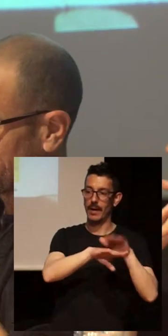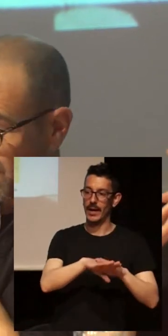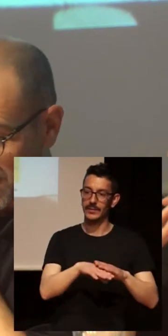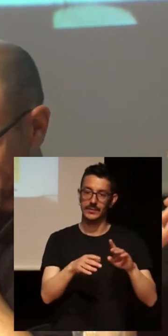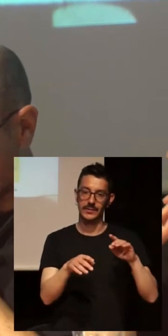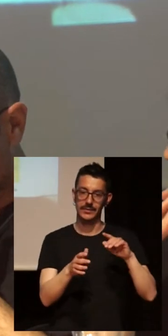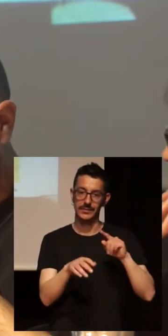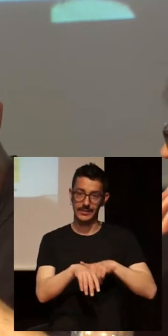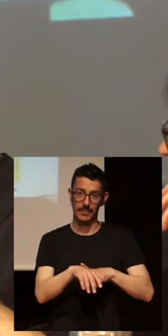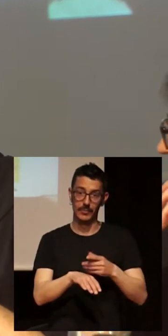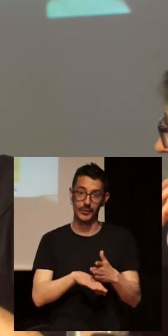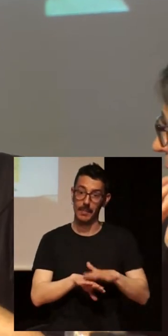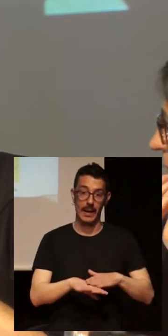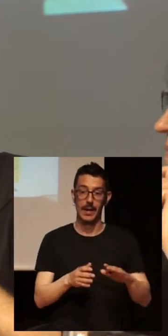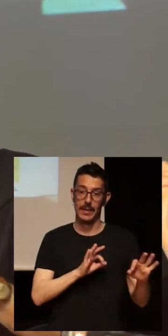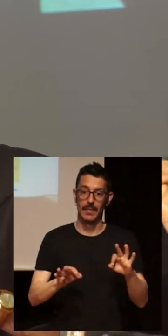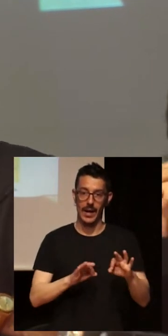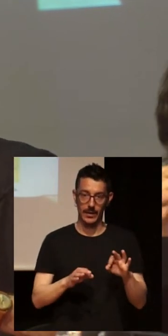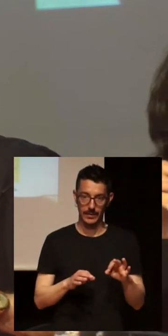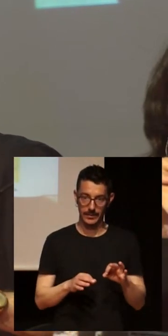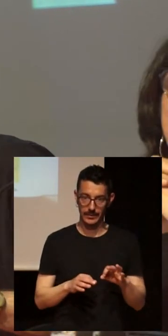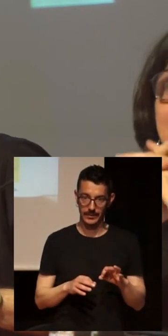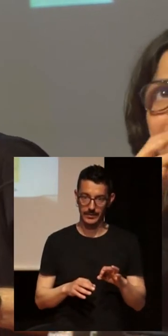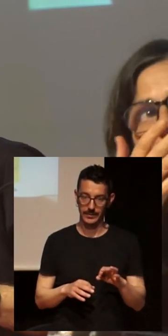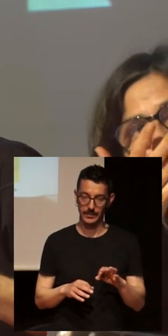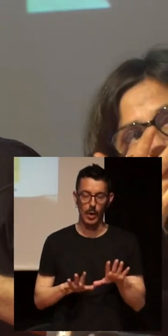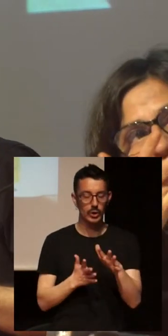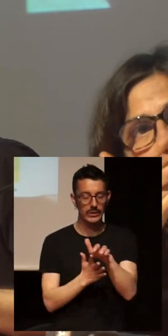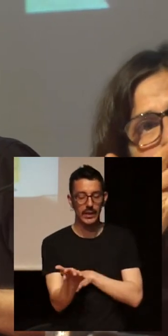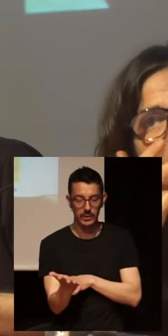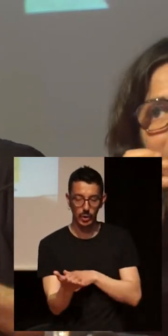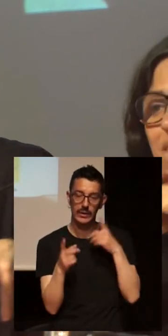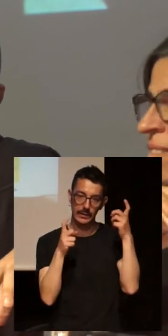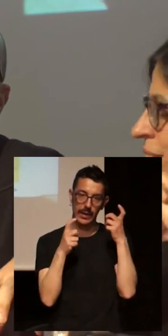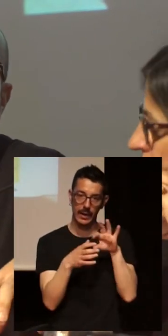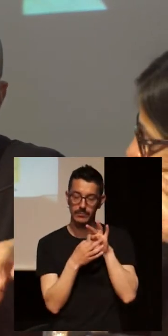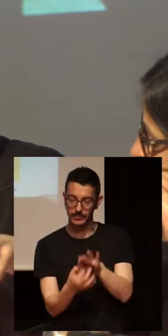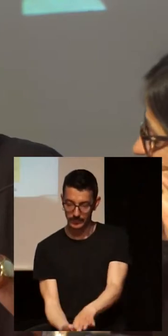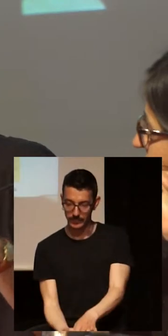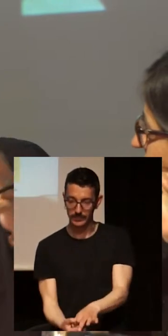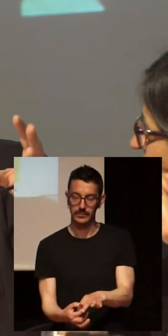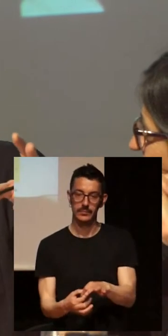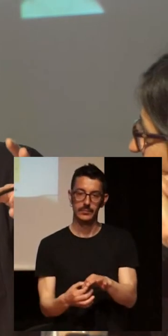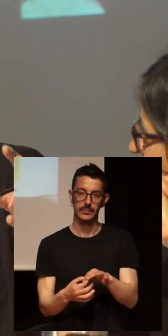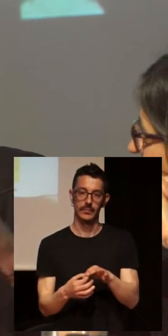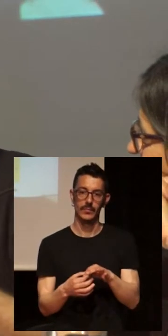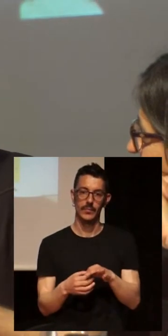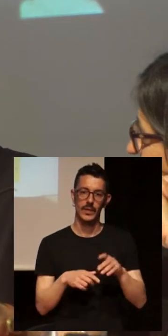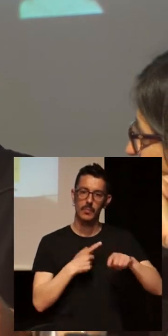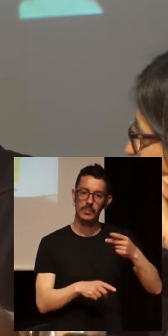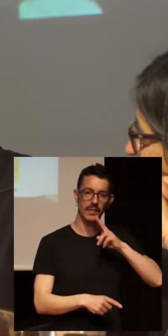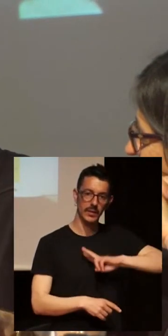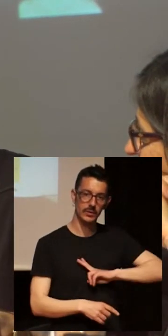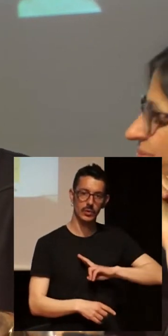dejado la presentación porque no la he hecho. Entonces, sí que tengo un texto que intentaré ceñirme porque luego me dijeron, sí, explica la historia de la prevención, pero en siete minutos.